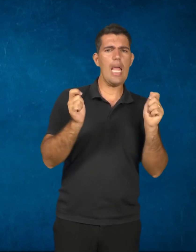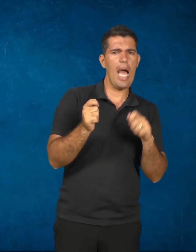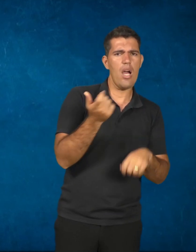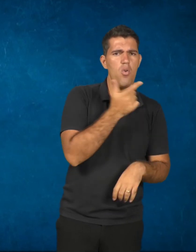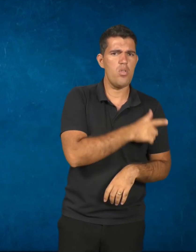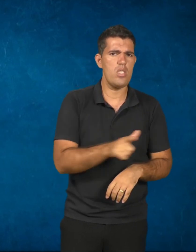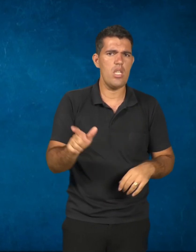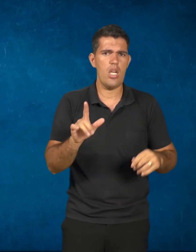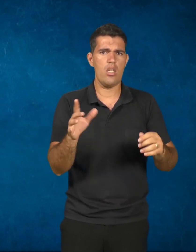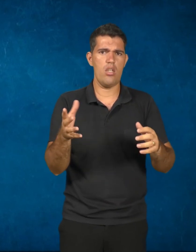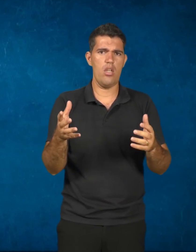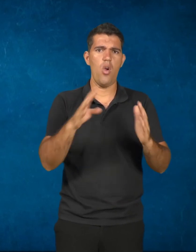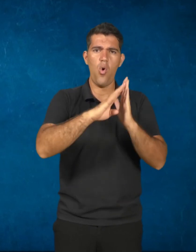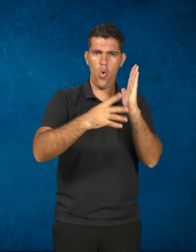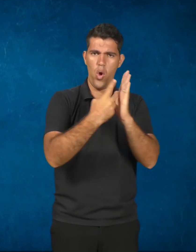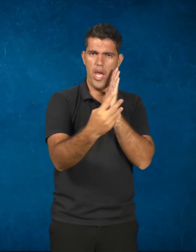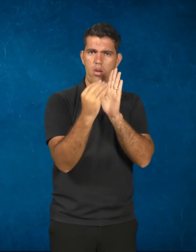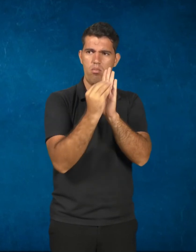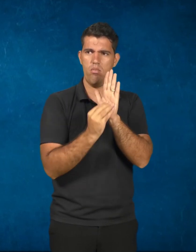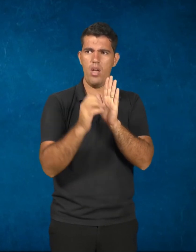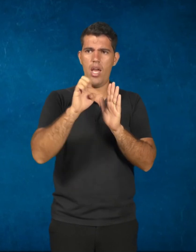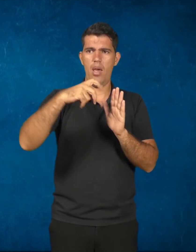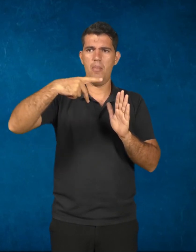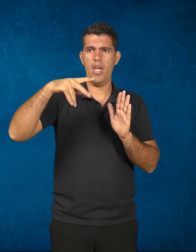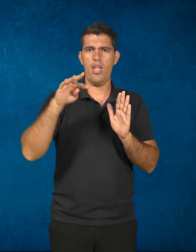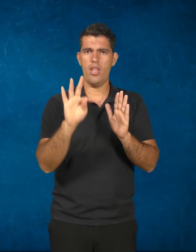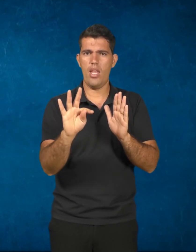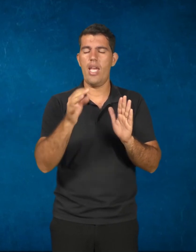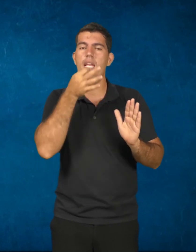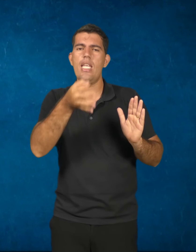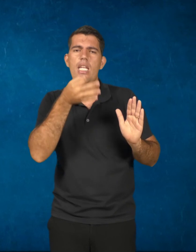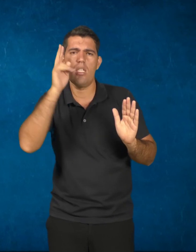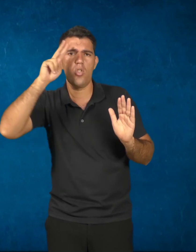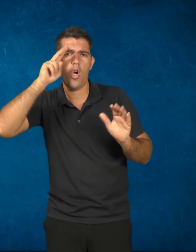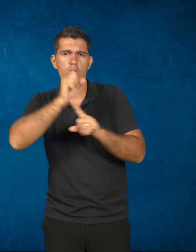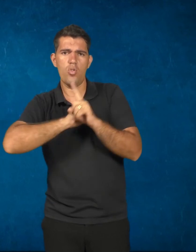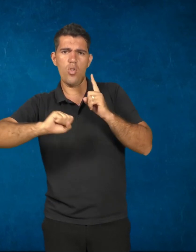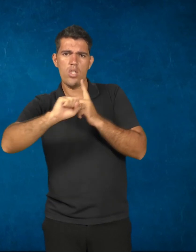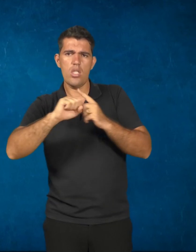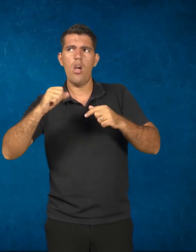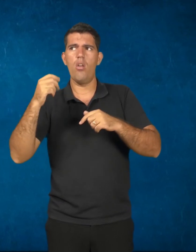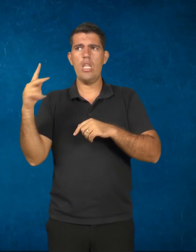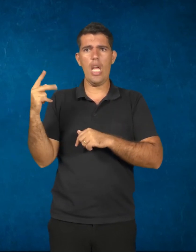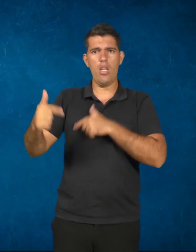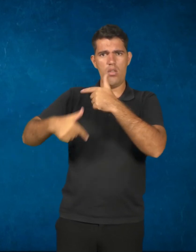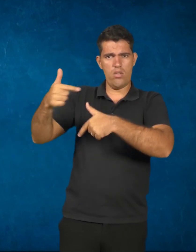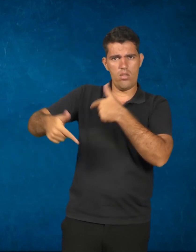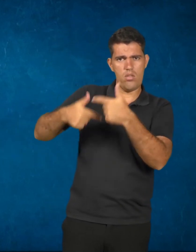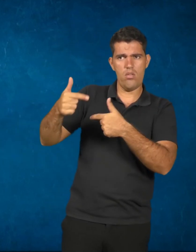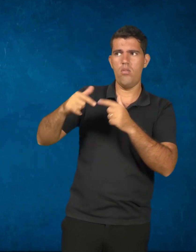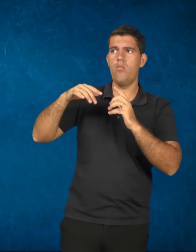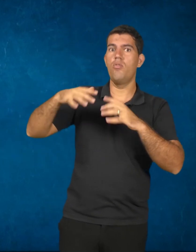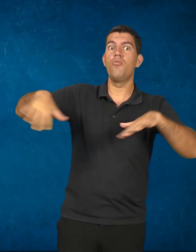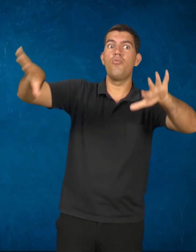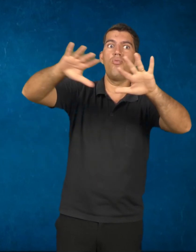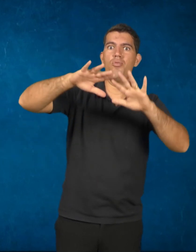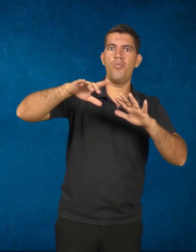introduzirmos nos currículos da EPT a crítica histórico-social do trabalho em um mundo onde vigora o sistema